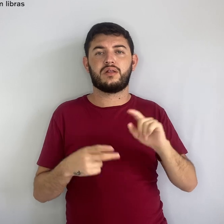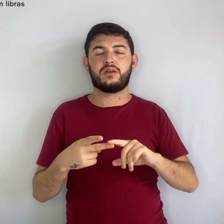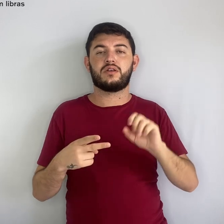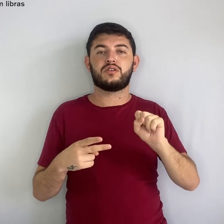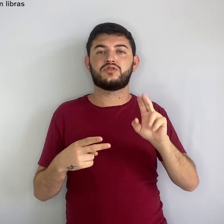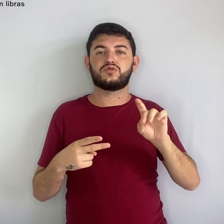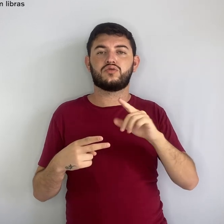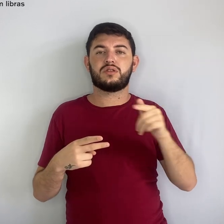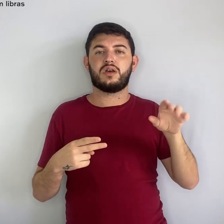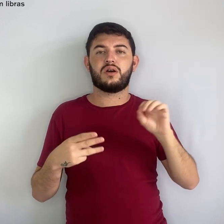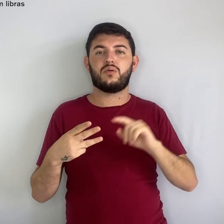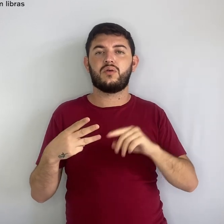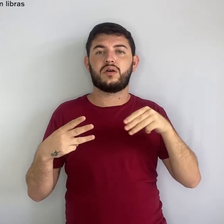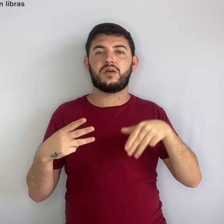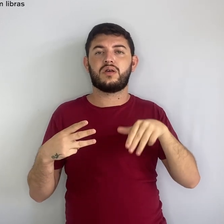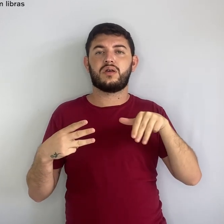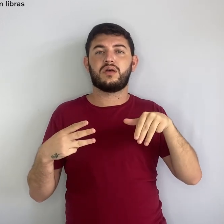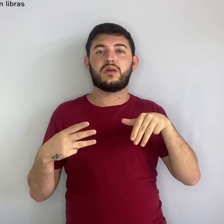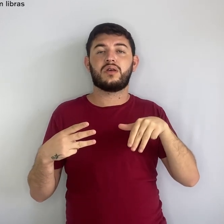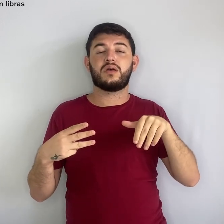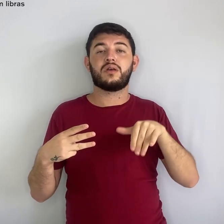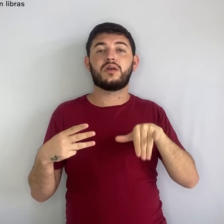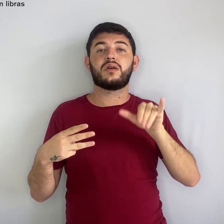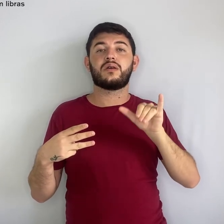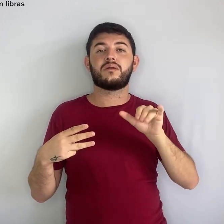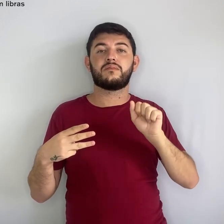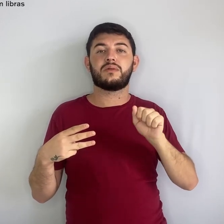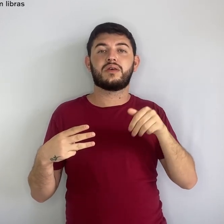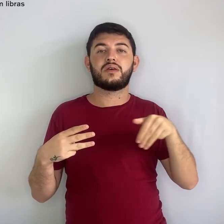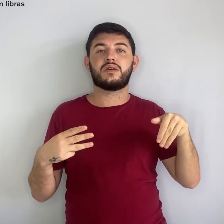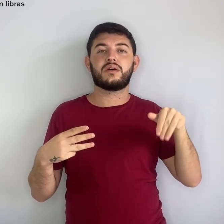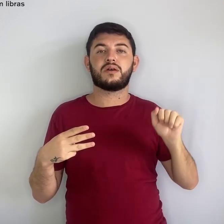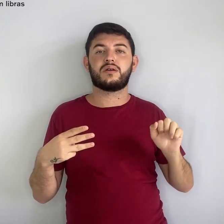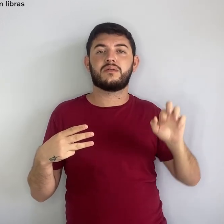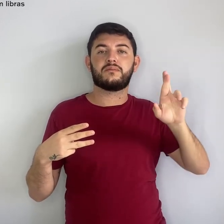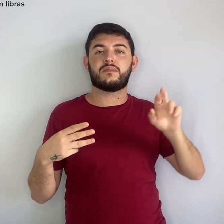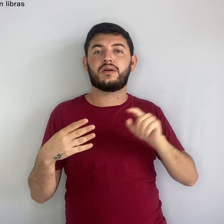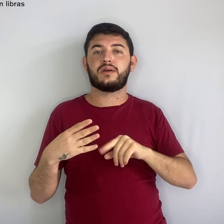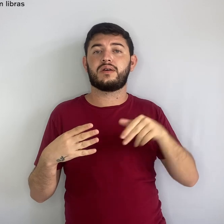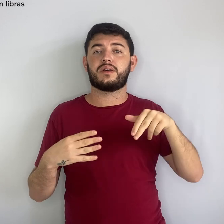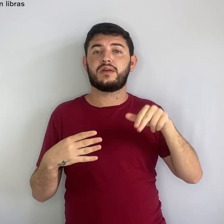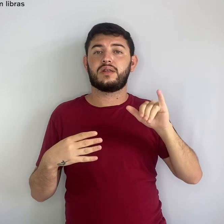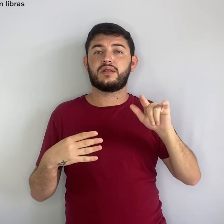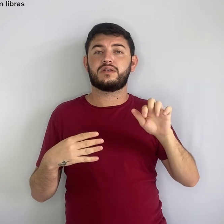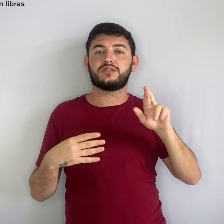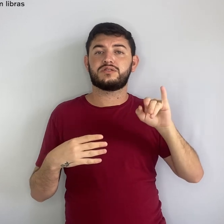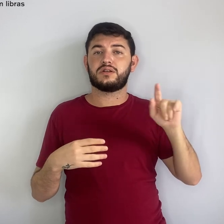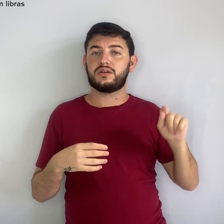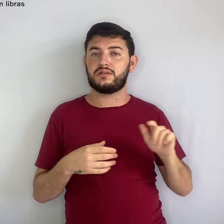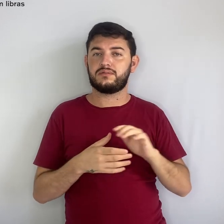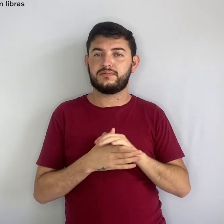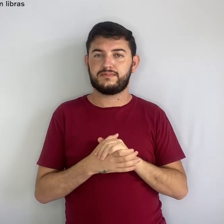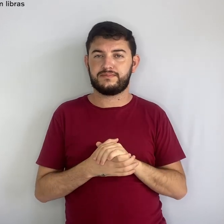Nigéria. Educação para a paz O sindicato defende o combate